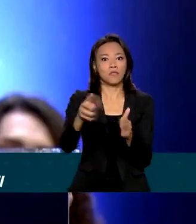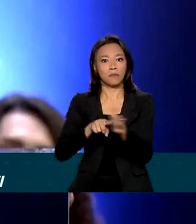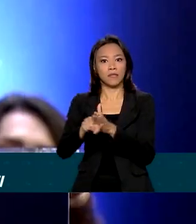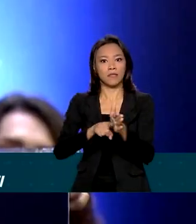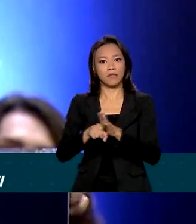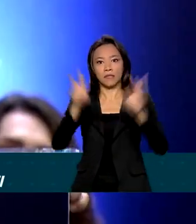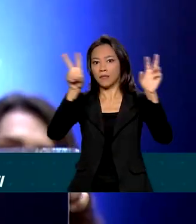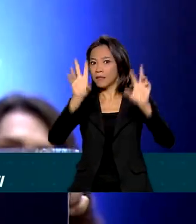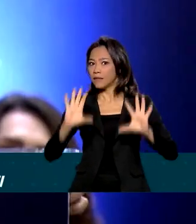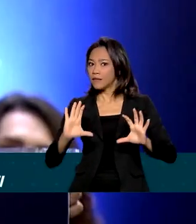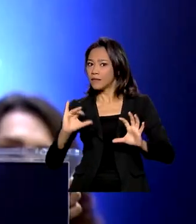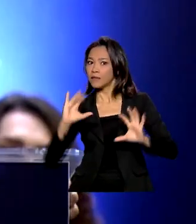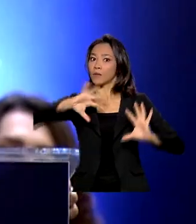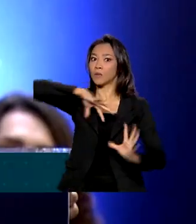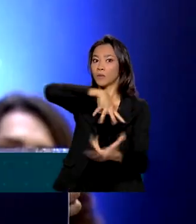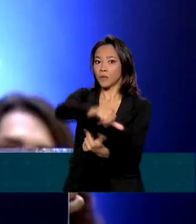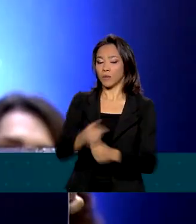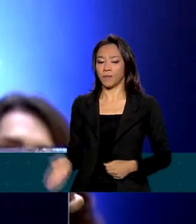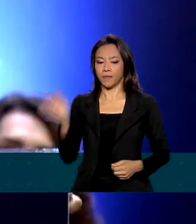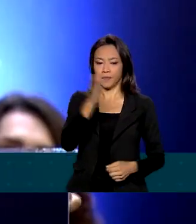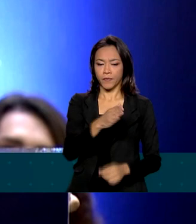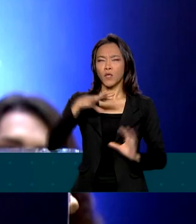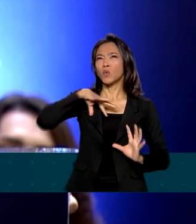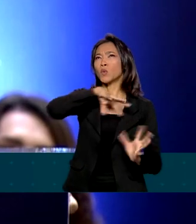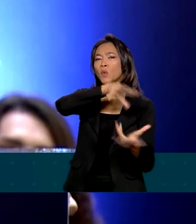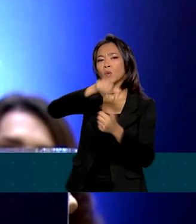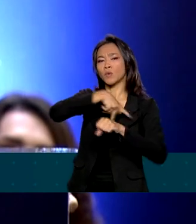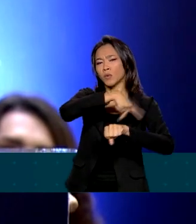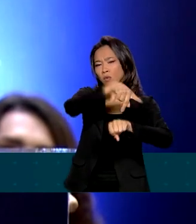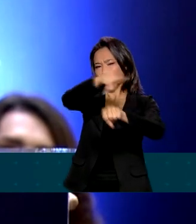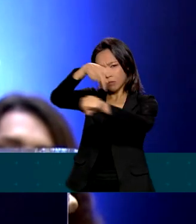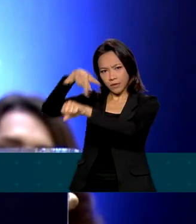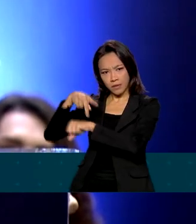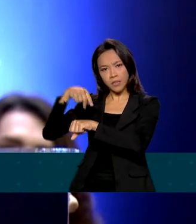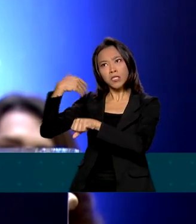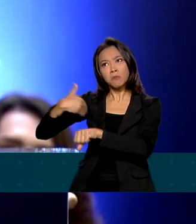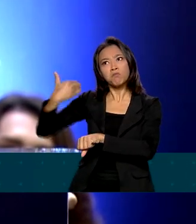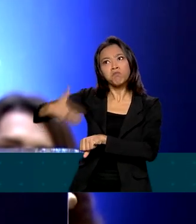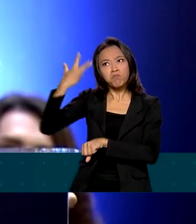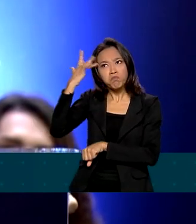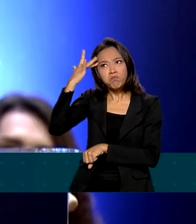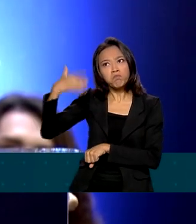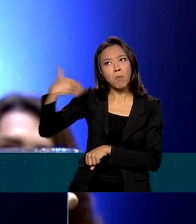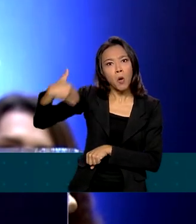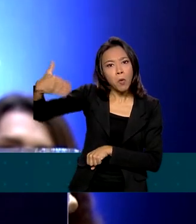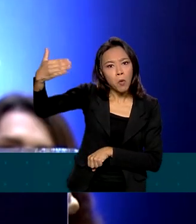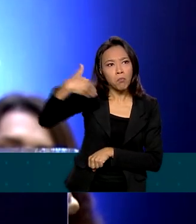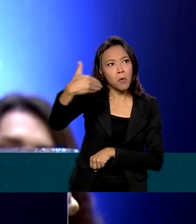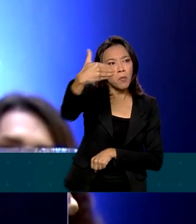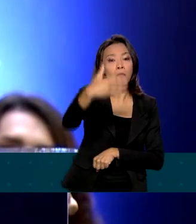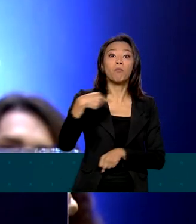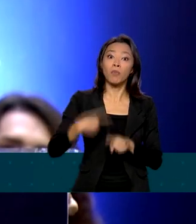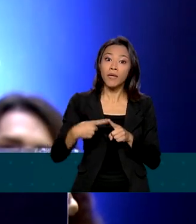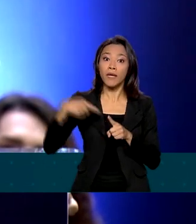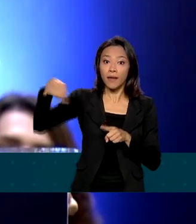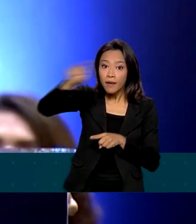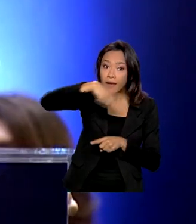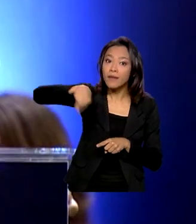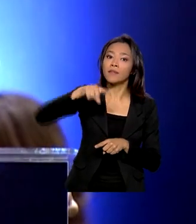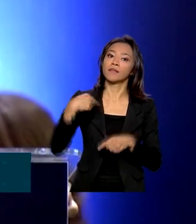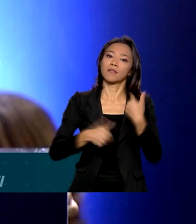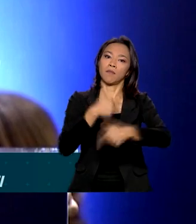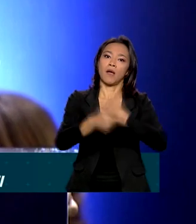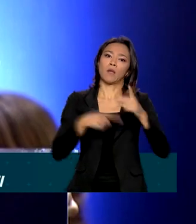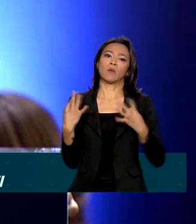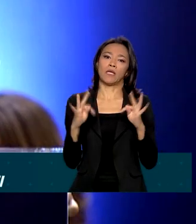Todos os países que hoje são desenvolvidos, eles são desenvolvidos porque eles investem, porque eles trabalham com ciência e tecnologia de